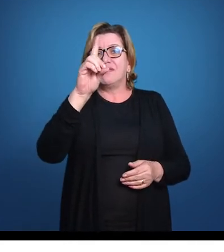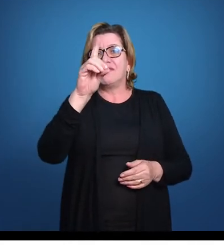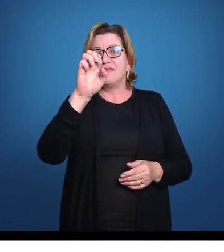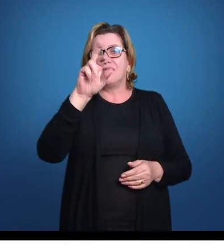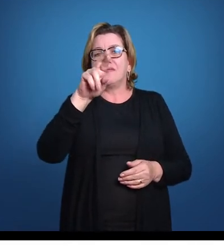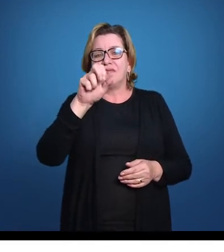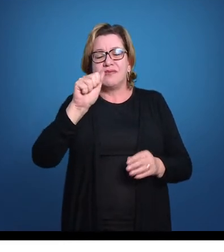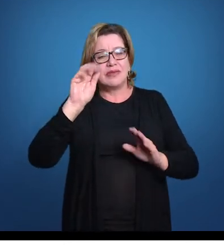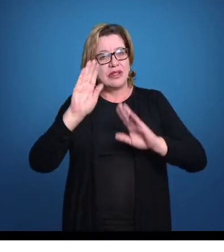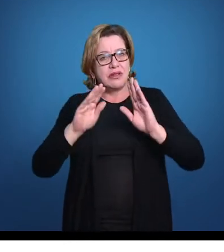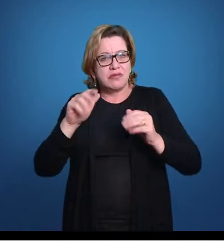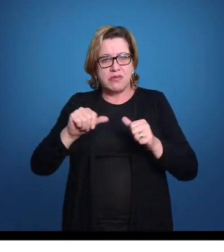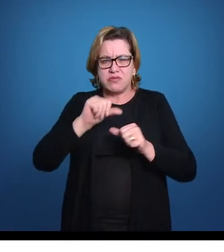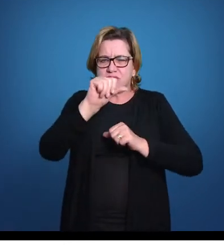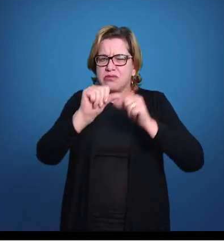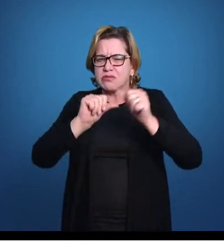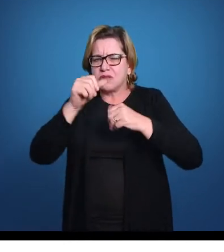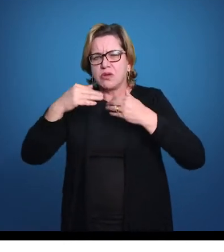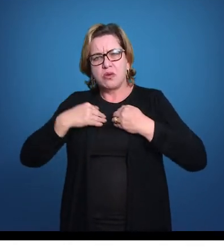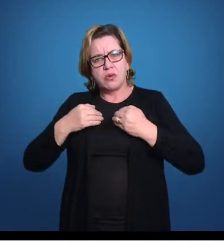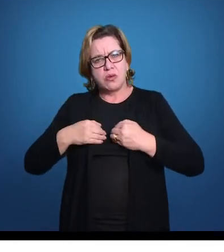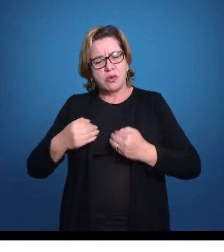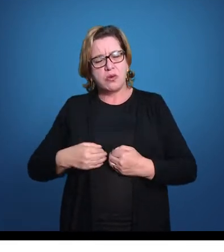dos peixes ósseos, ok?